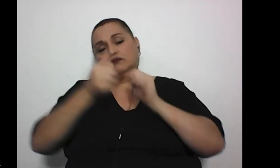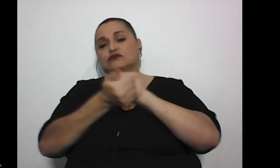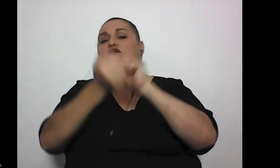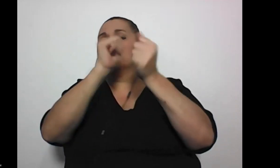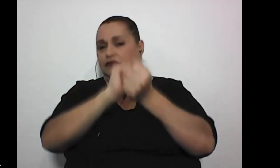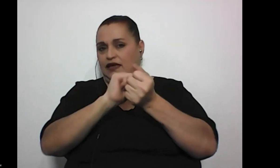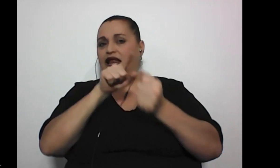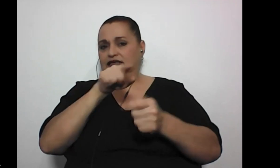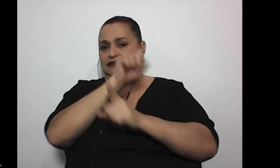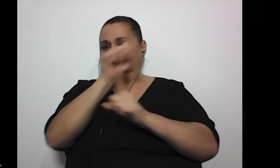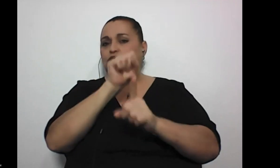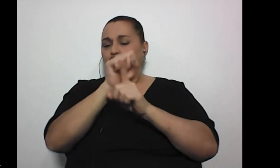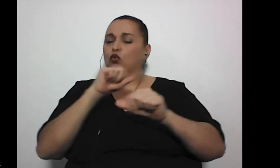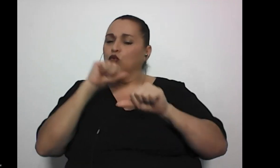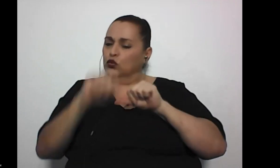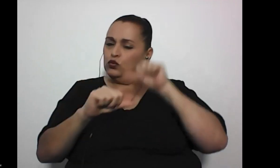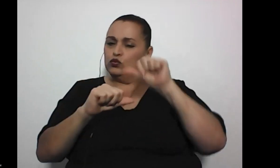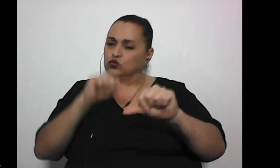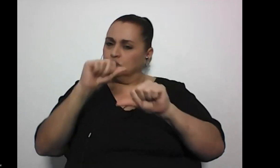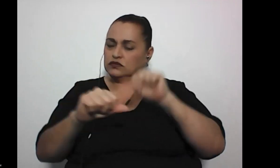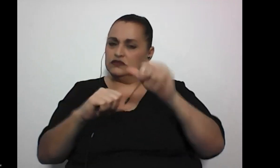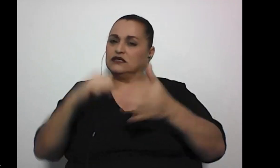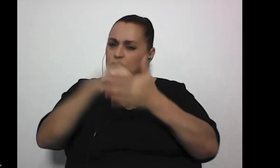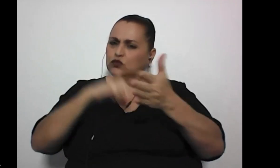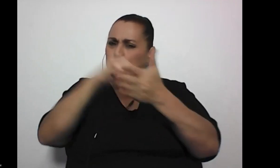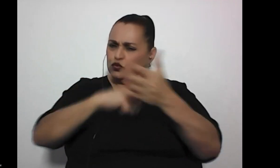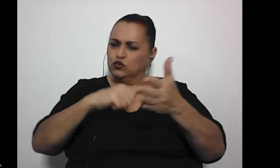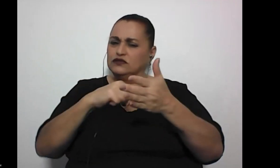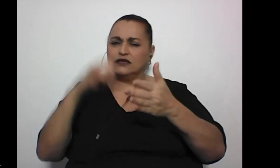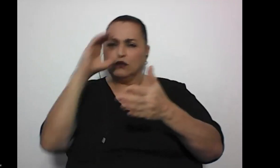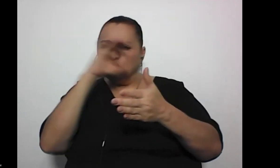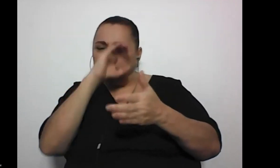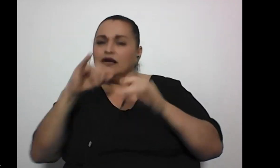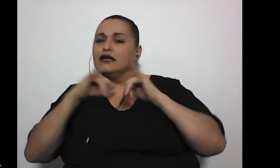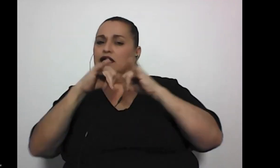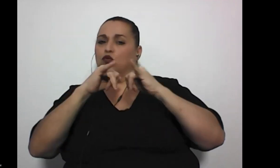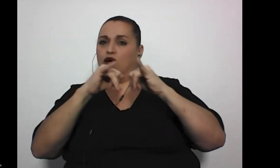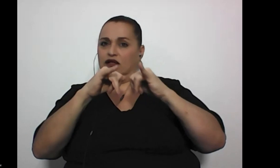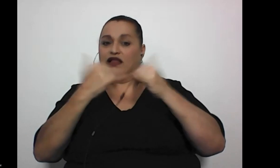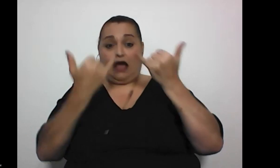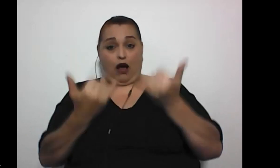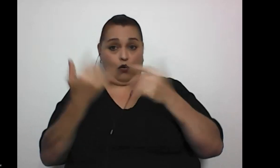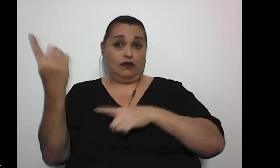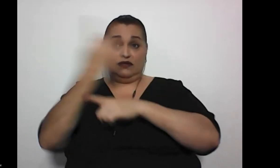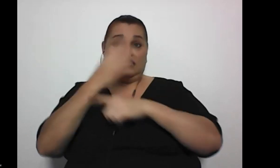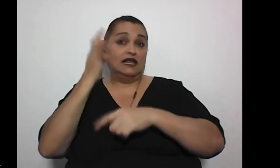y luchar por por esta igualdad ahora en el día de las mujeres